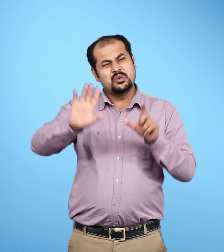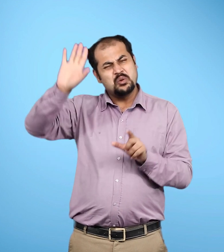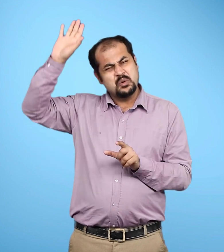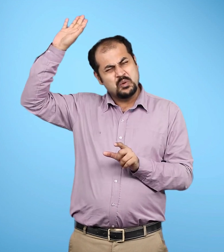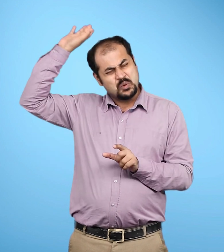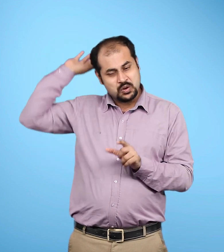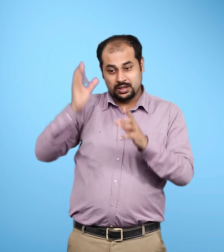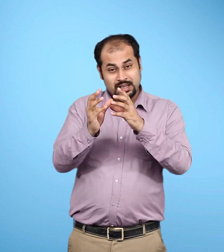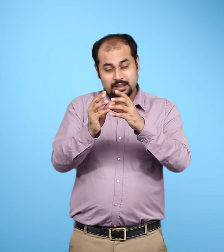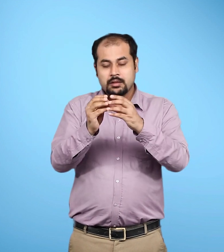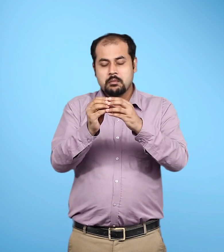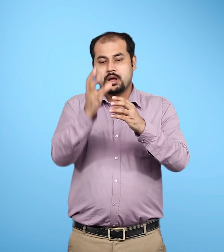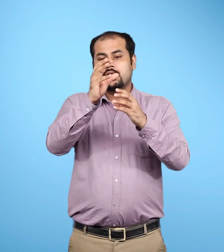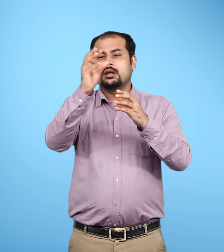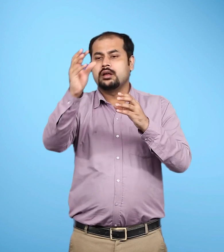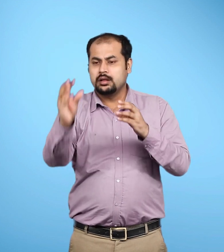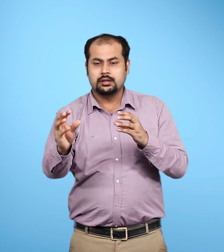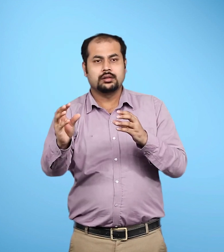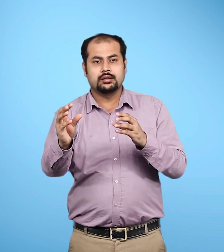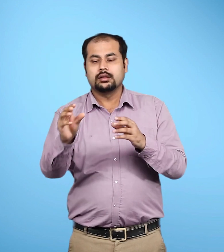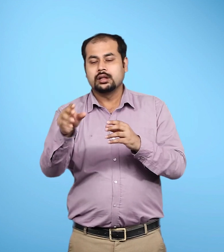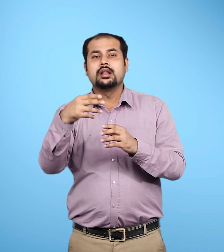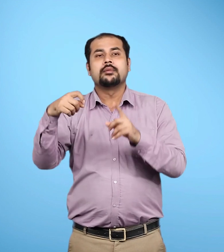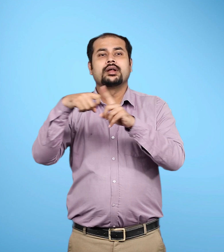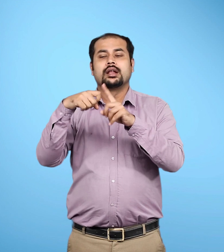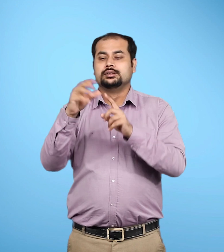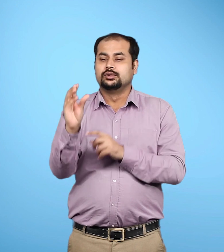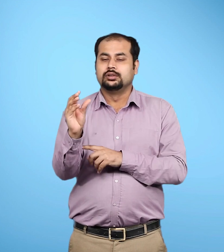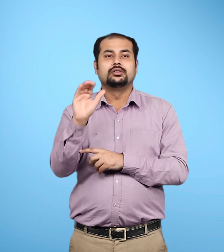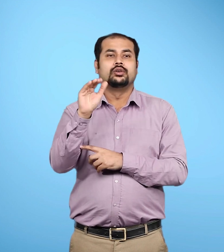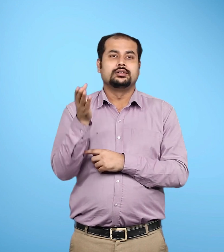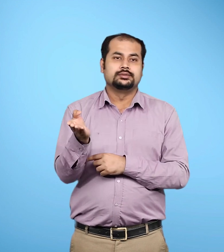बहुत वर्ष पहले विस्फोट के बाद ग्रहों से तूट कर अलग हो गए